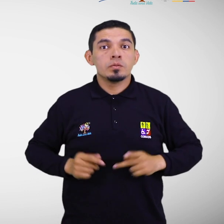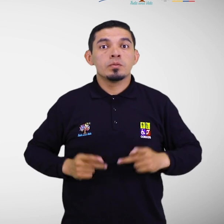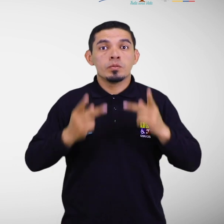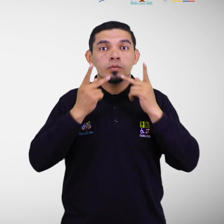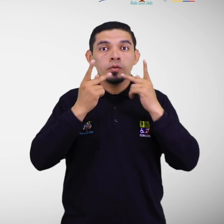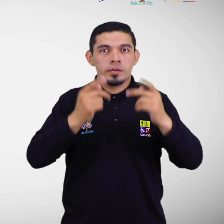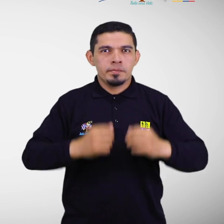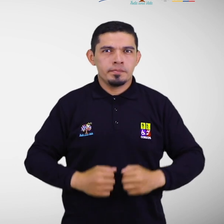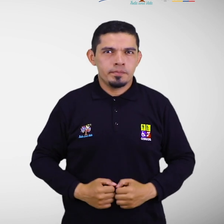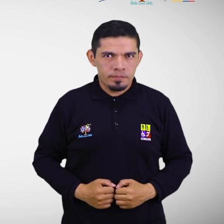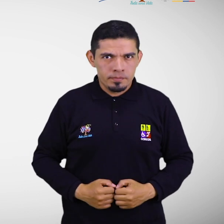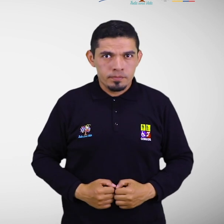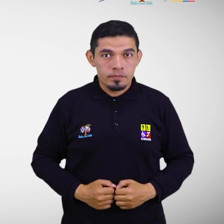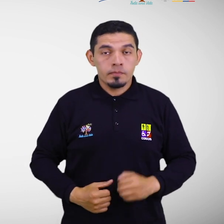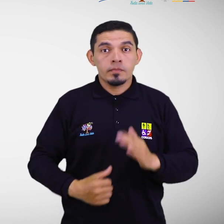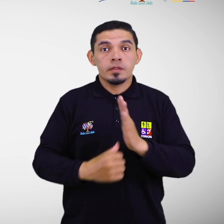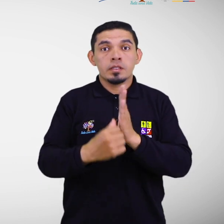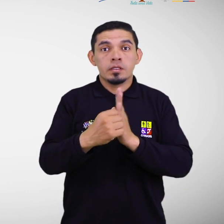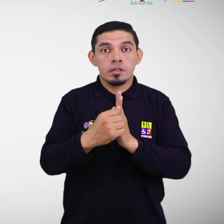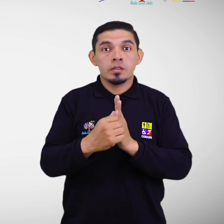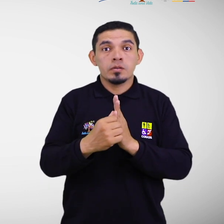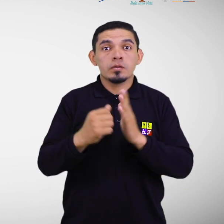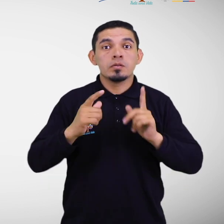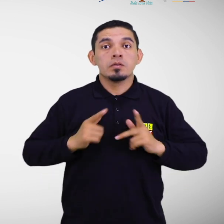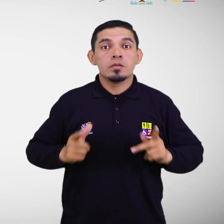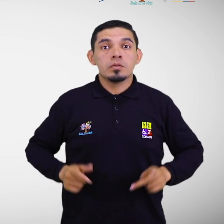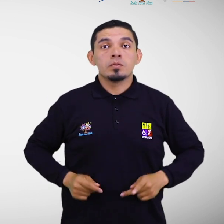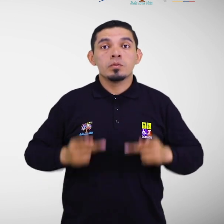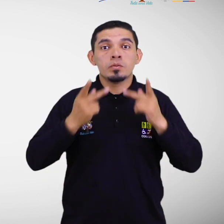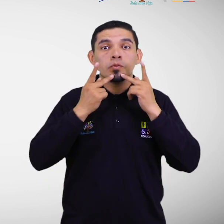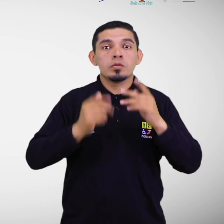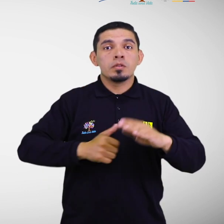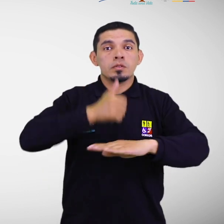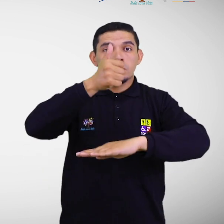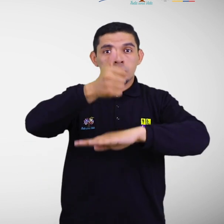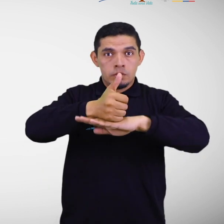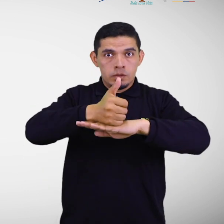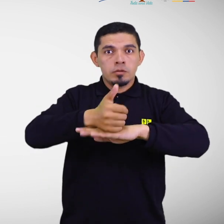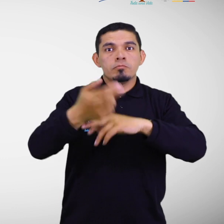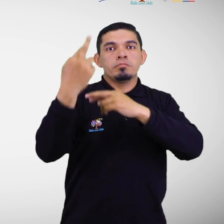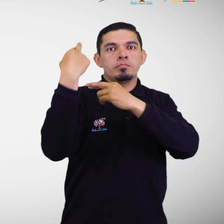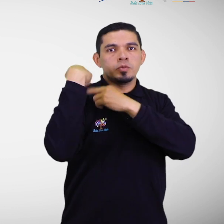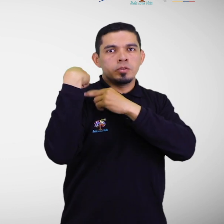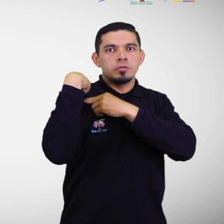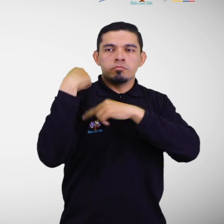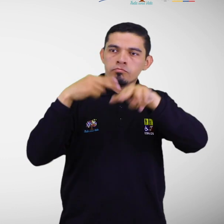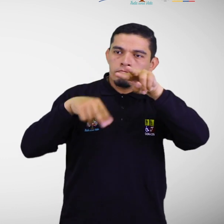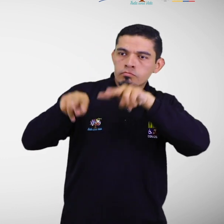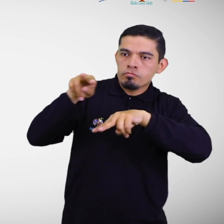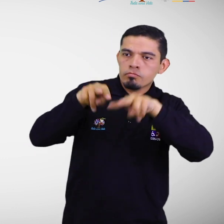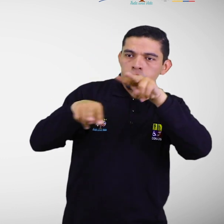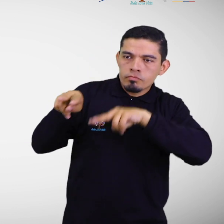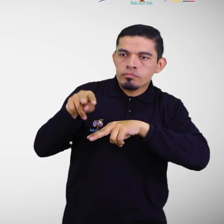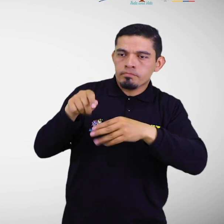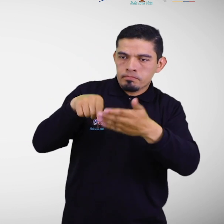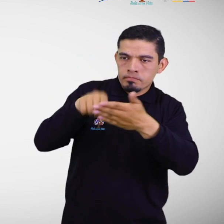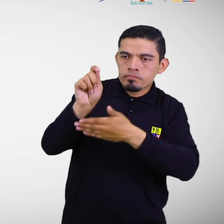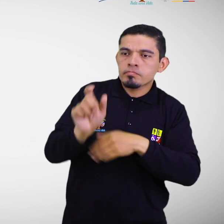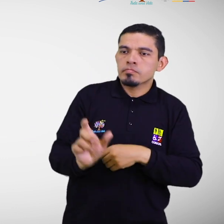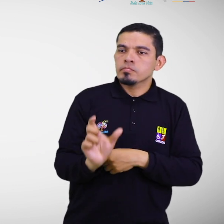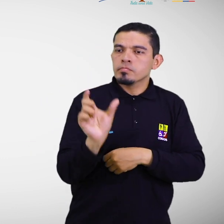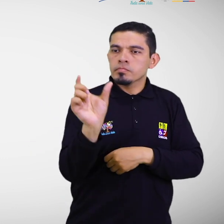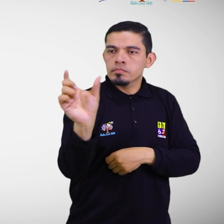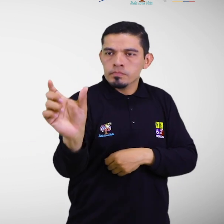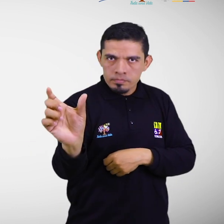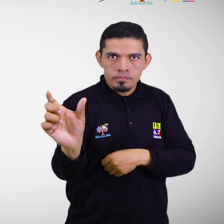Para el efecto, el Ministerio de Salud Pública es la autoridad nacional competente para realizar el proceso de calificación,